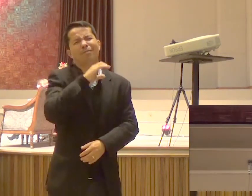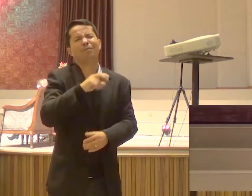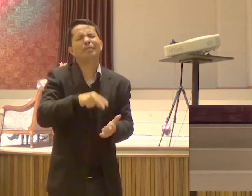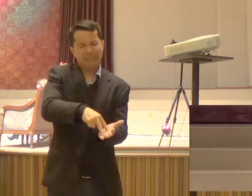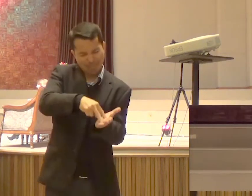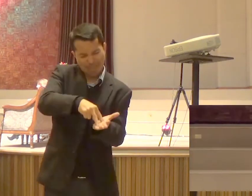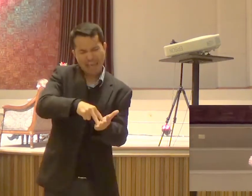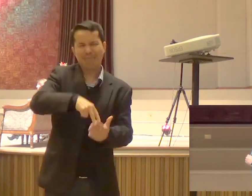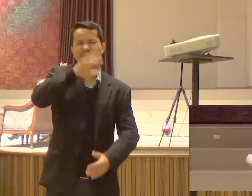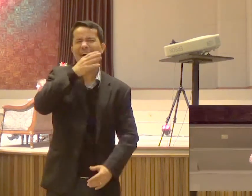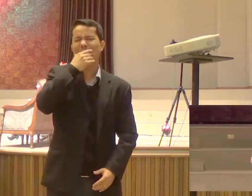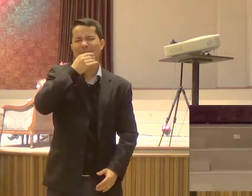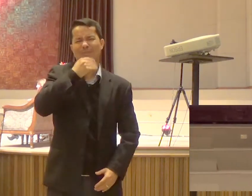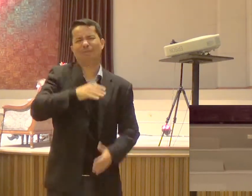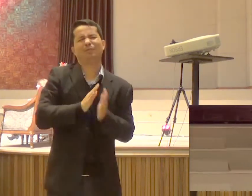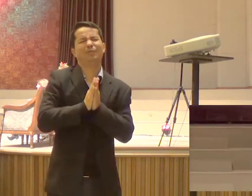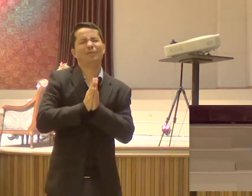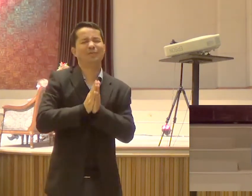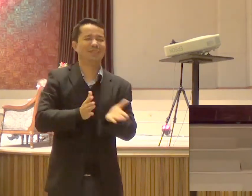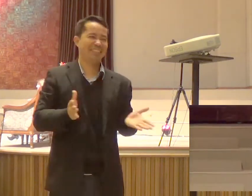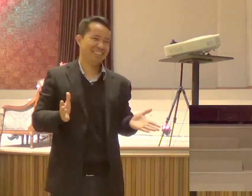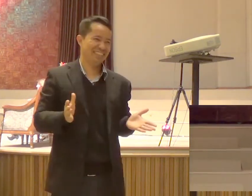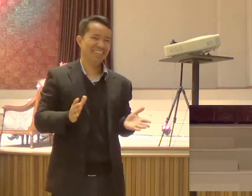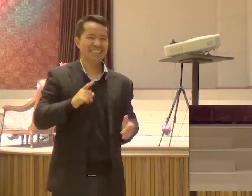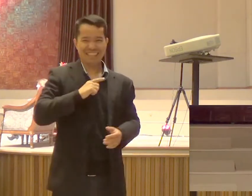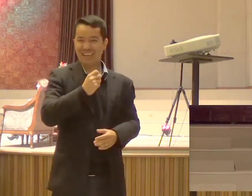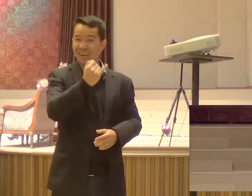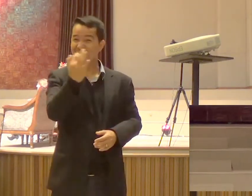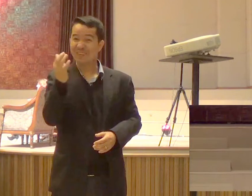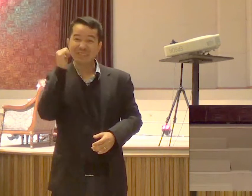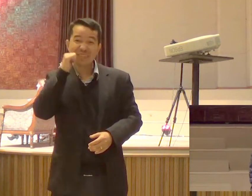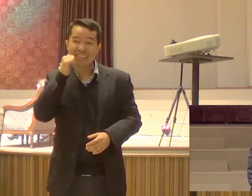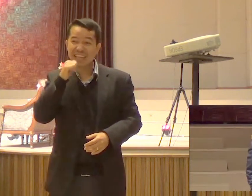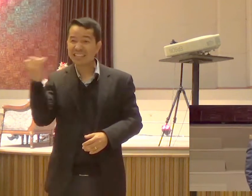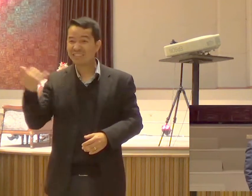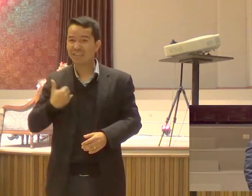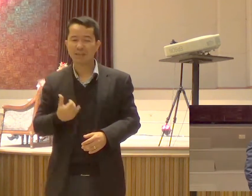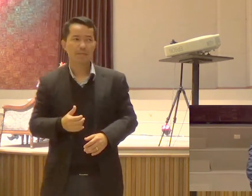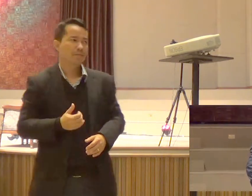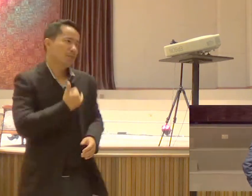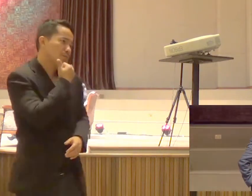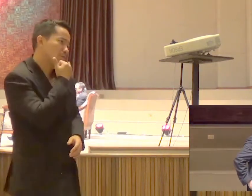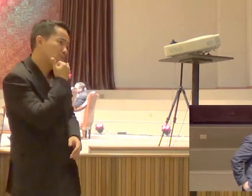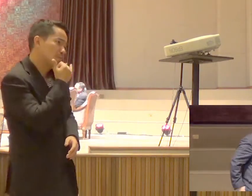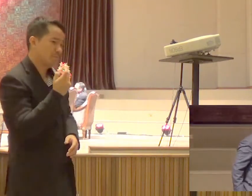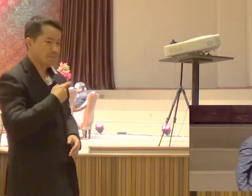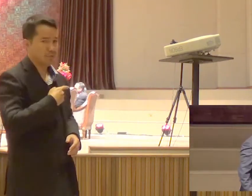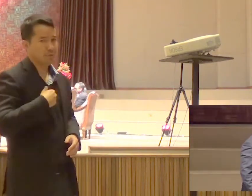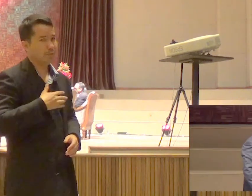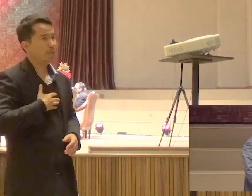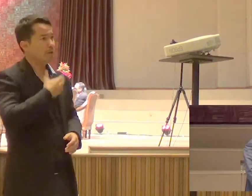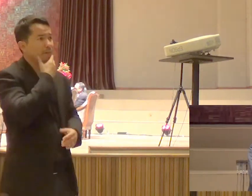Eu já ouvi Muita mulher Dizer isso Que eu poderia Traduzir assim Pastor Meu marido É uma ovelhinha Não dá Meu filho